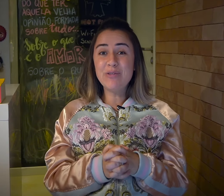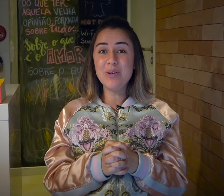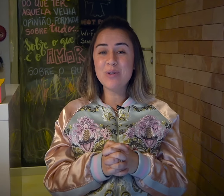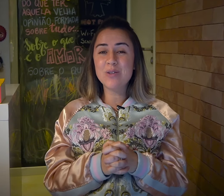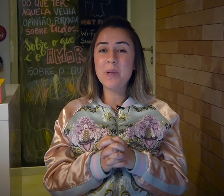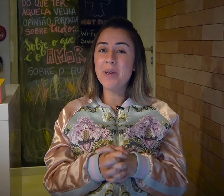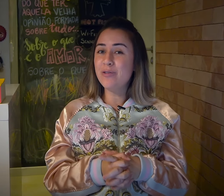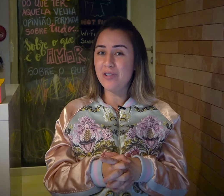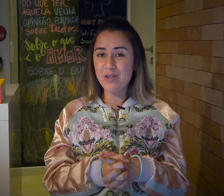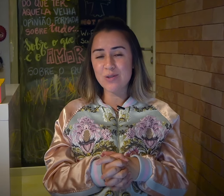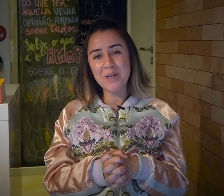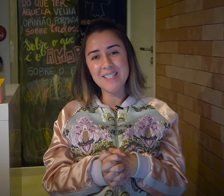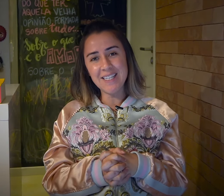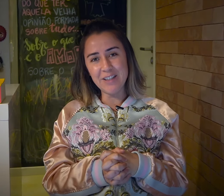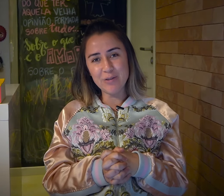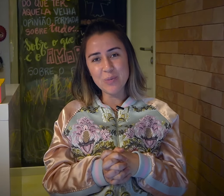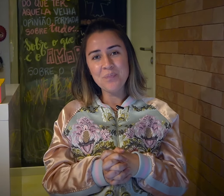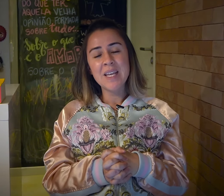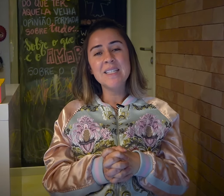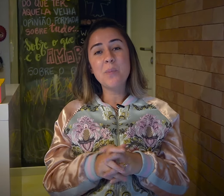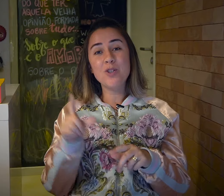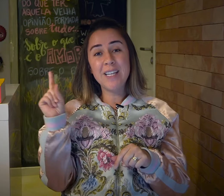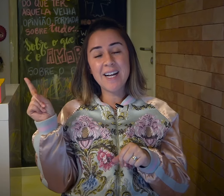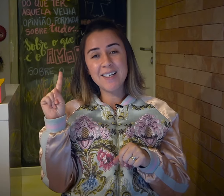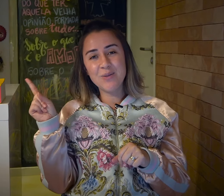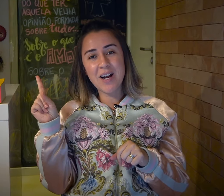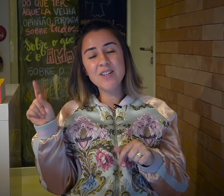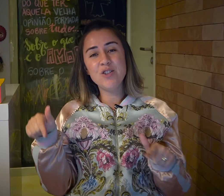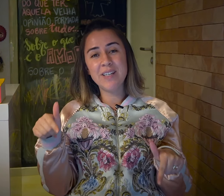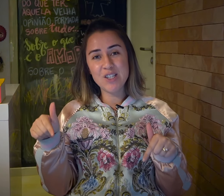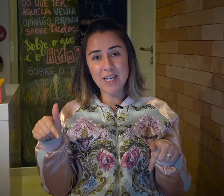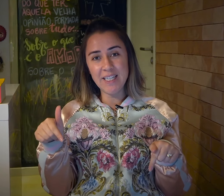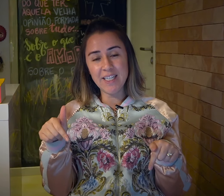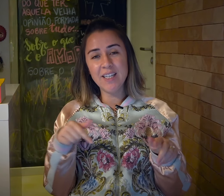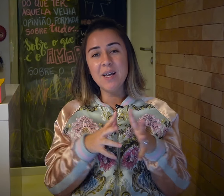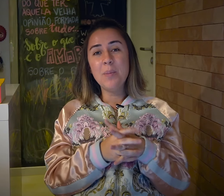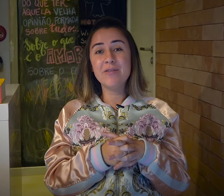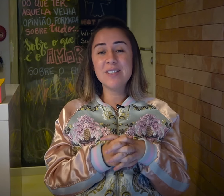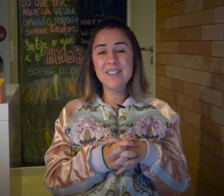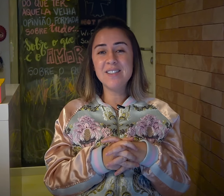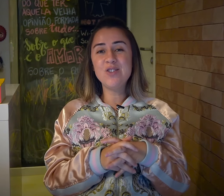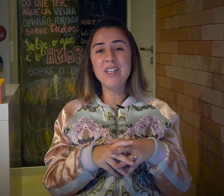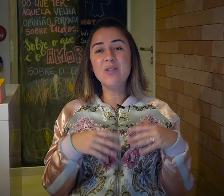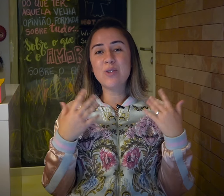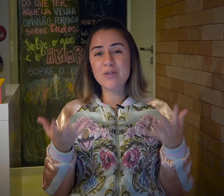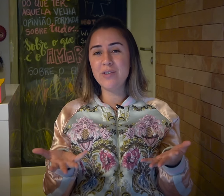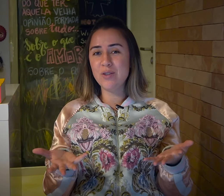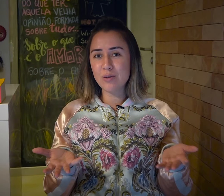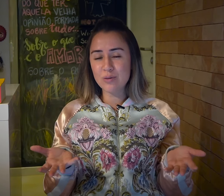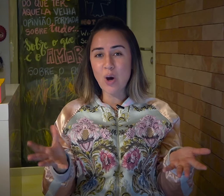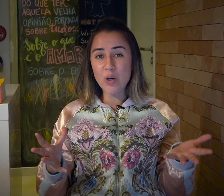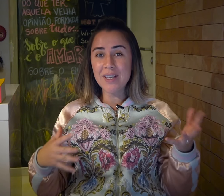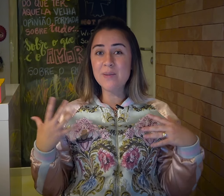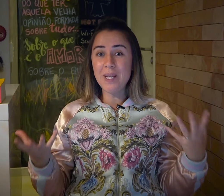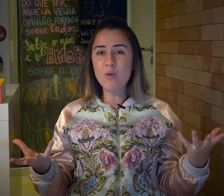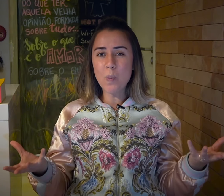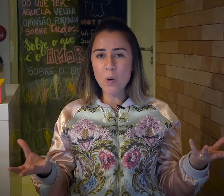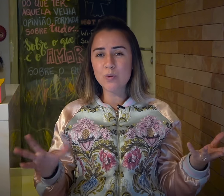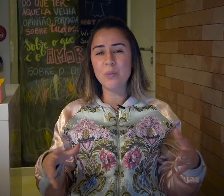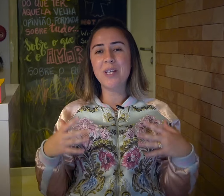viu o nosso primeiro vídeo sobre esse livro, você pode clicar aqui no card, a vai deixar link pra você assistir o nosso vídeo introdutório que explica um pouco sobre